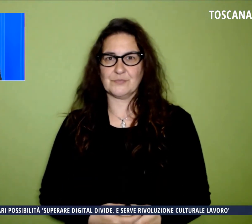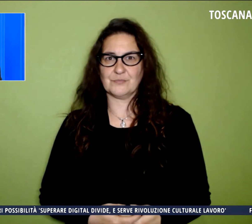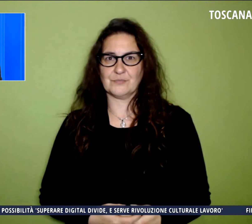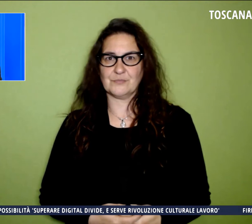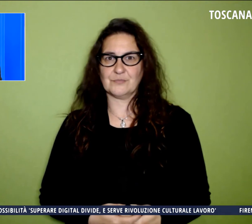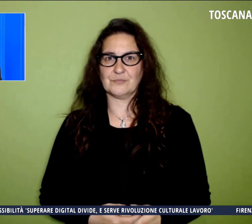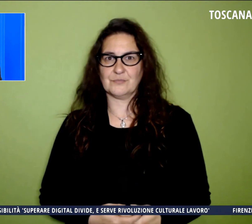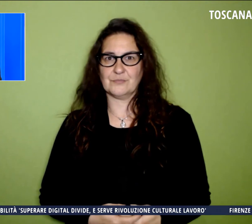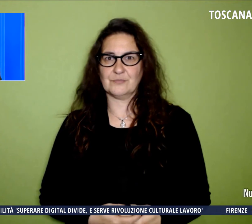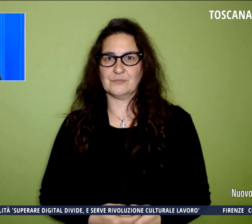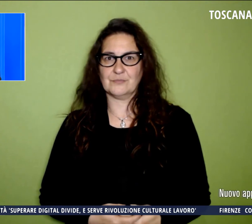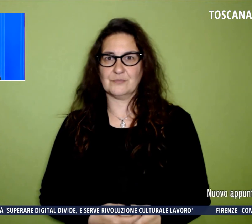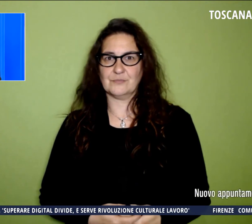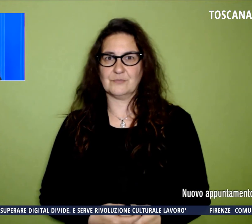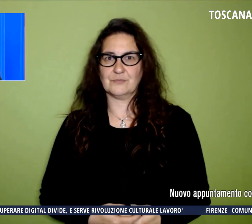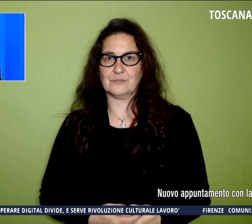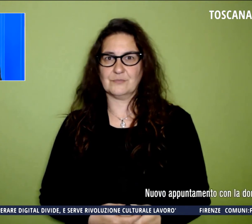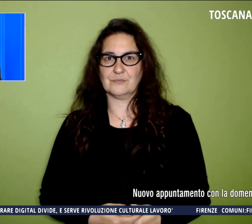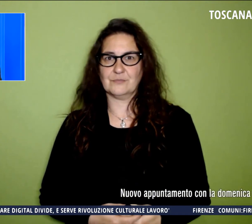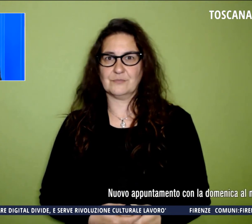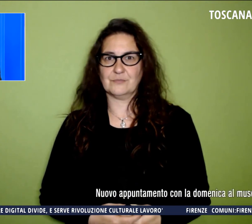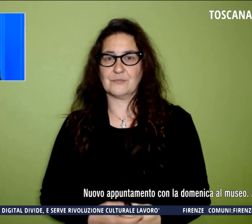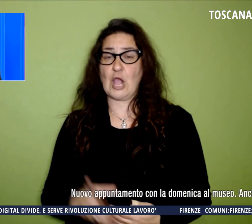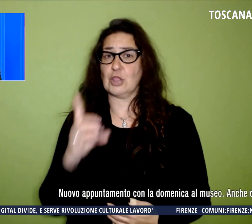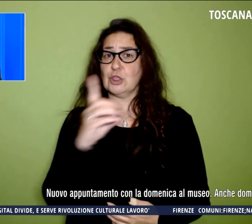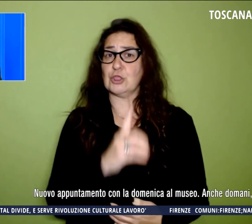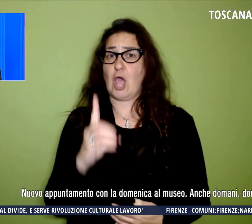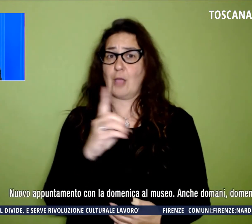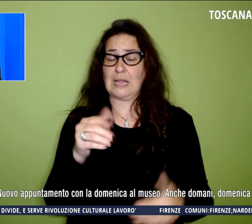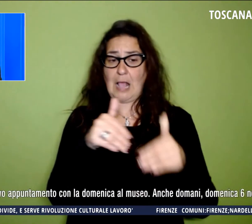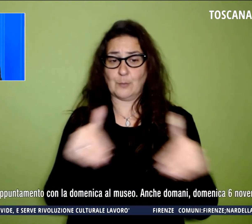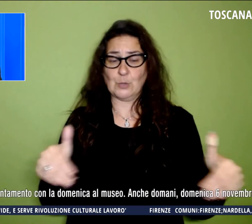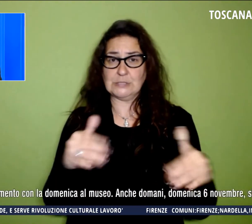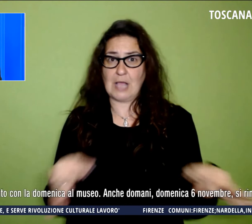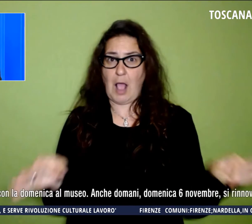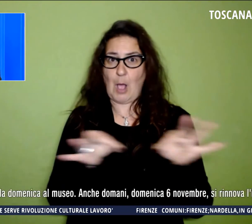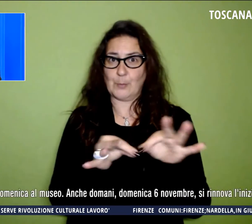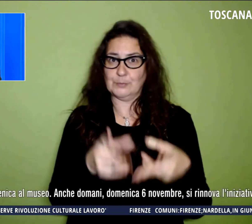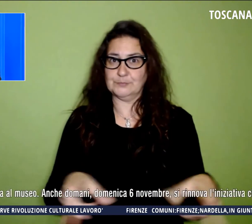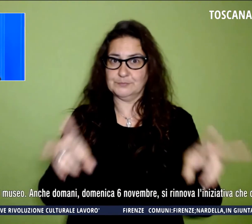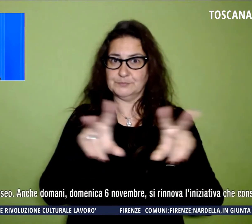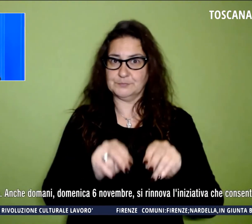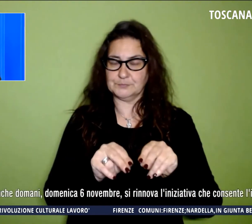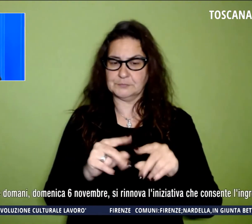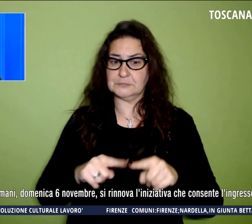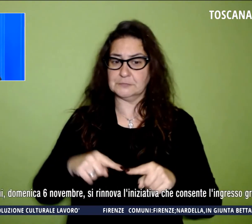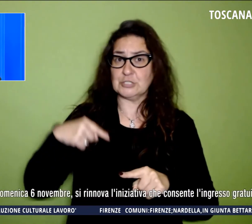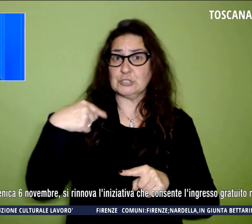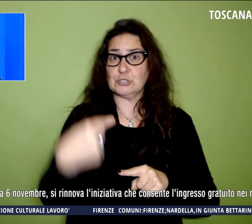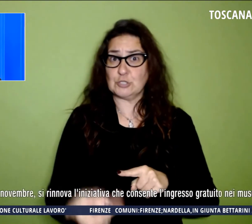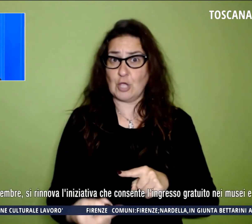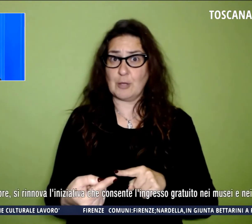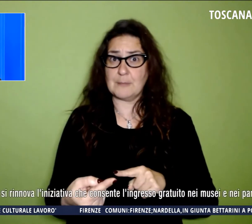Il nuovo appuntamento con la Domenica al Museo, anche domani si rinnova l'iniziativa che permette l'ingresso